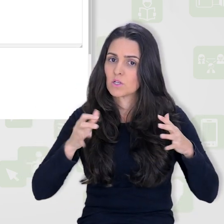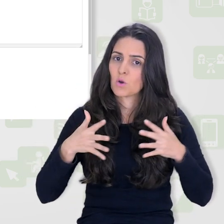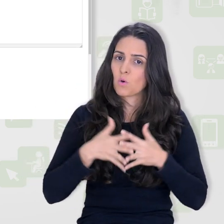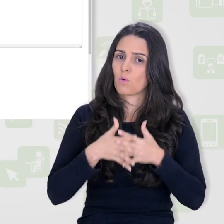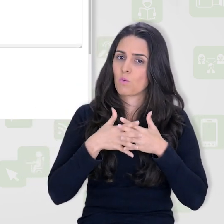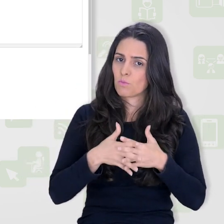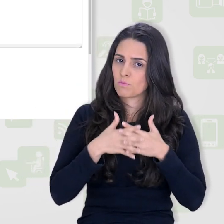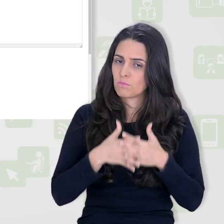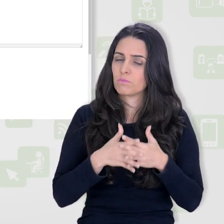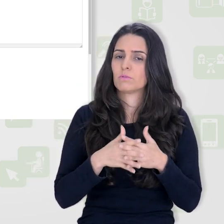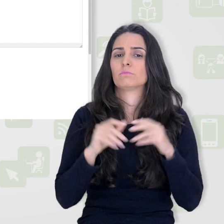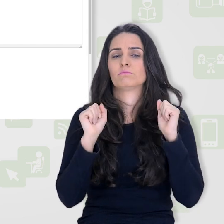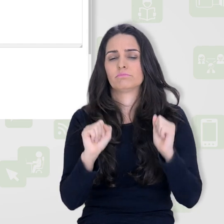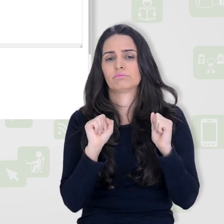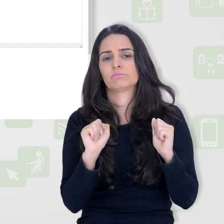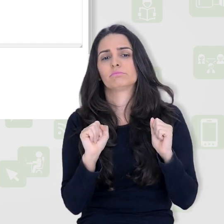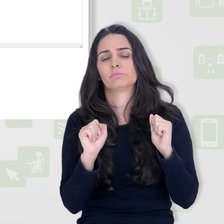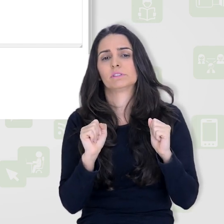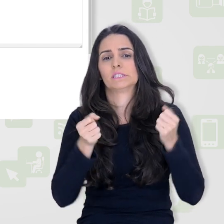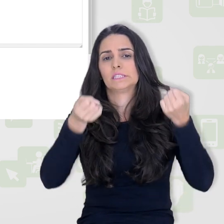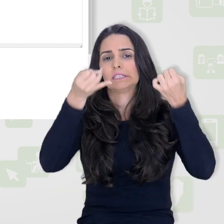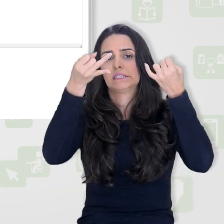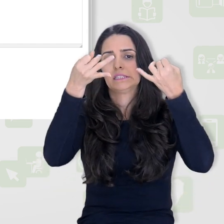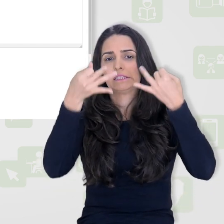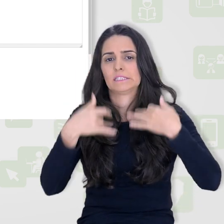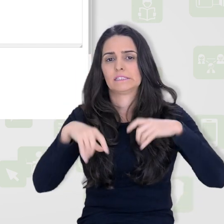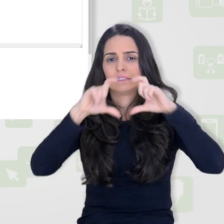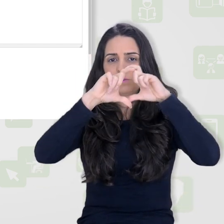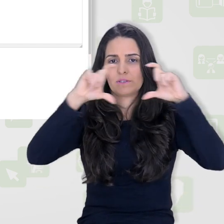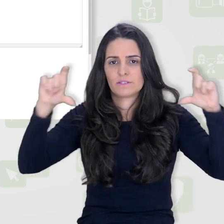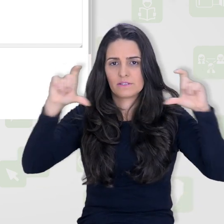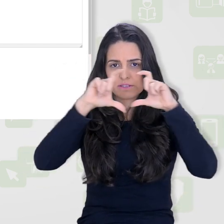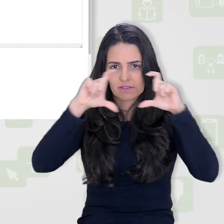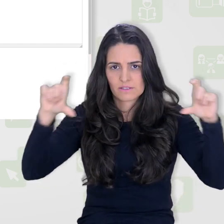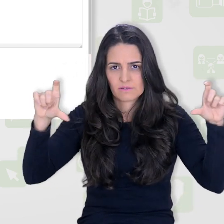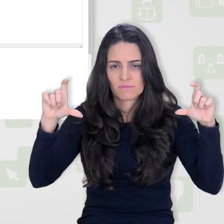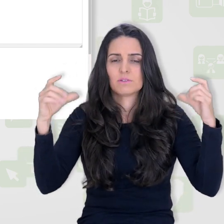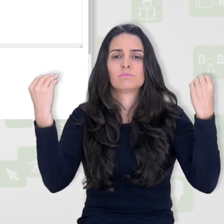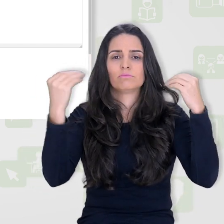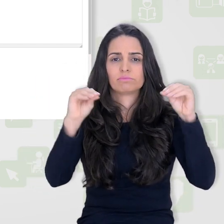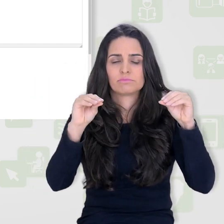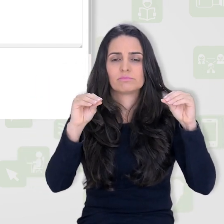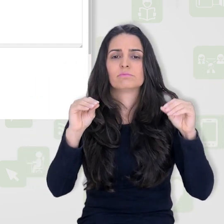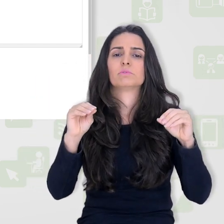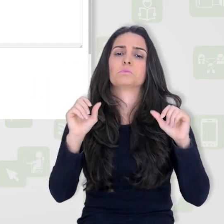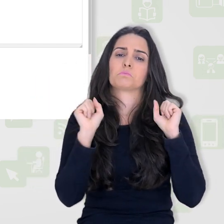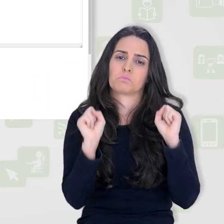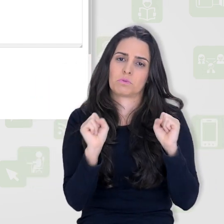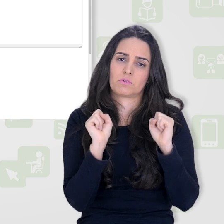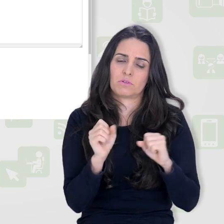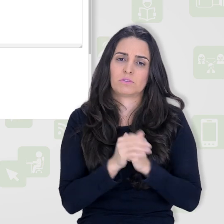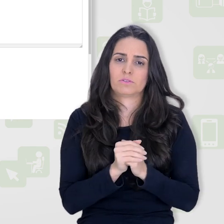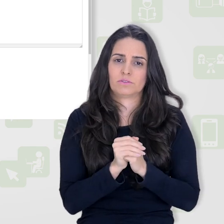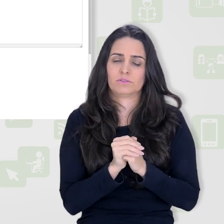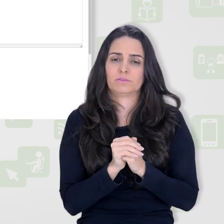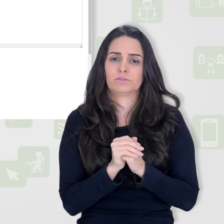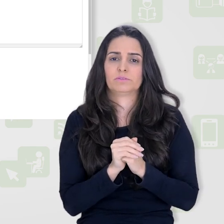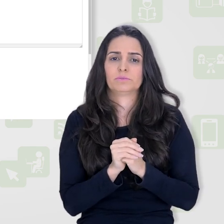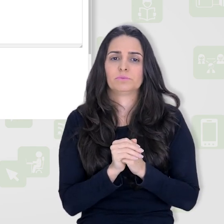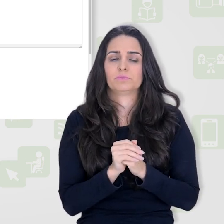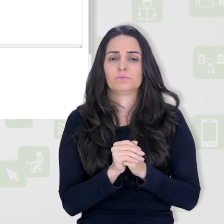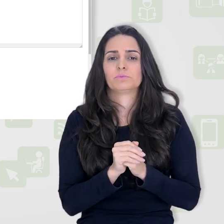nível de complexidade, você pode, na descrição aqui em cima, vou colocar um lembrete aqui,